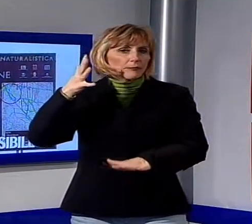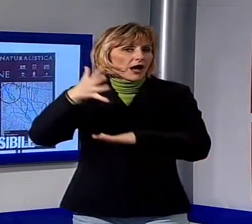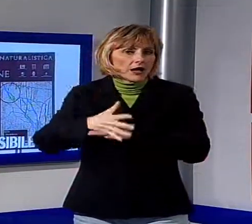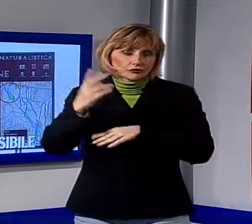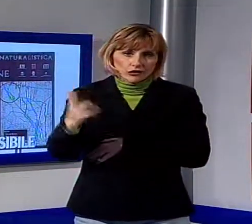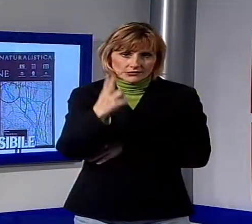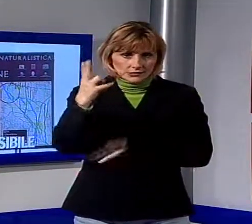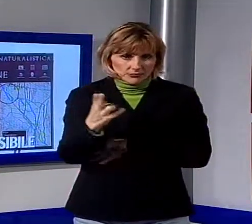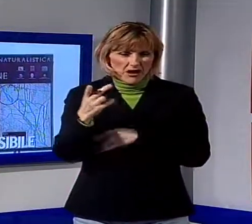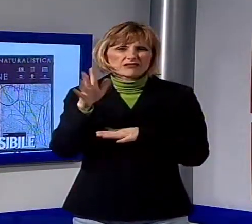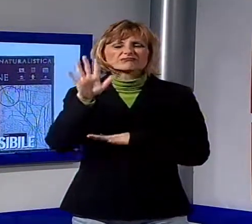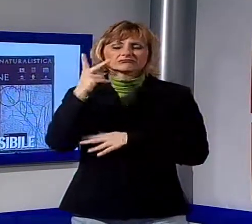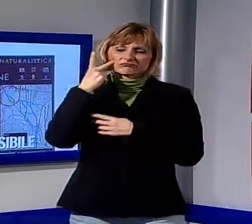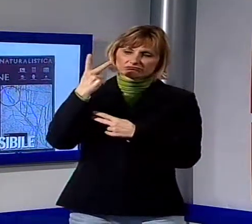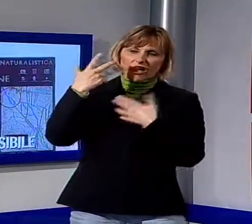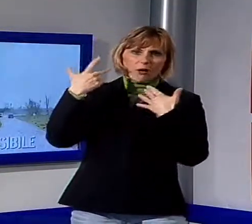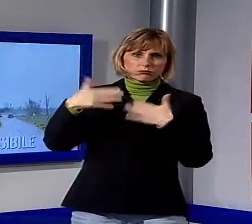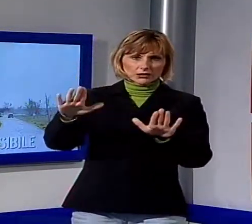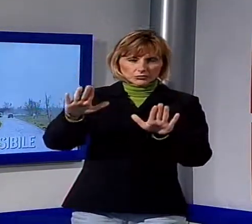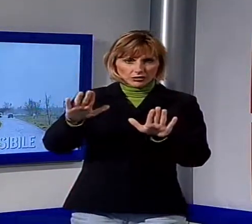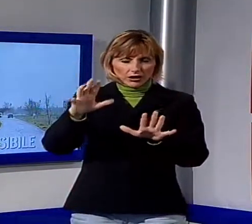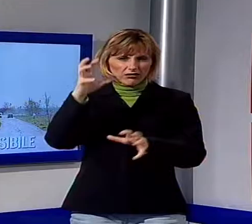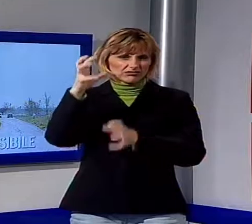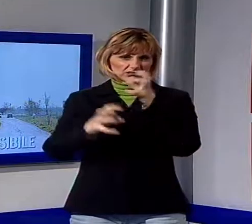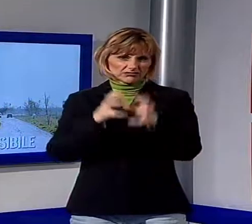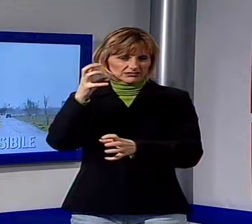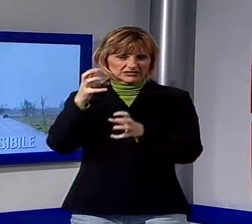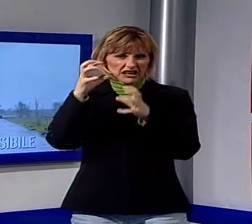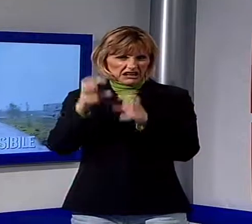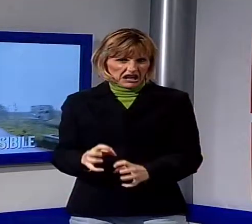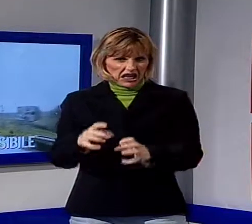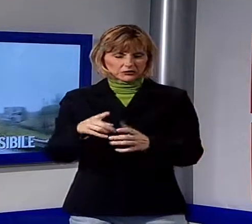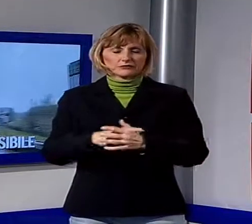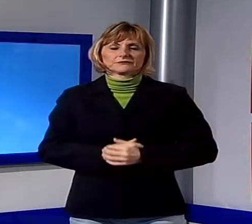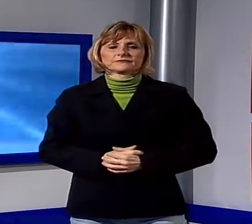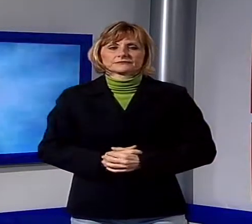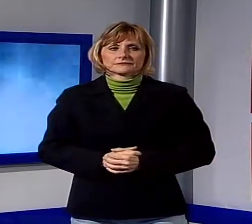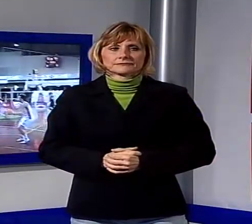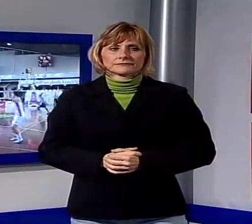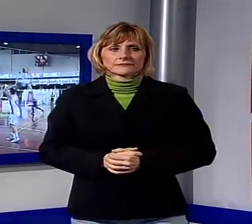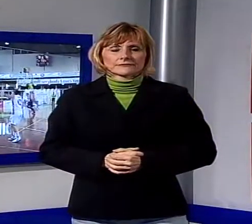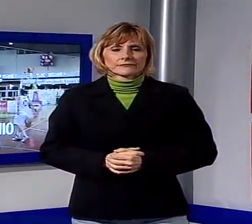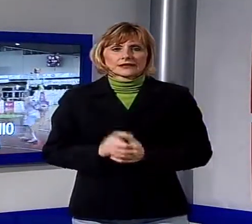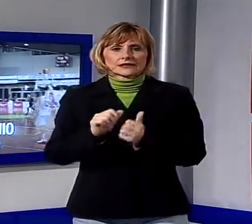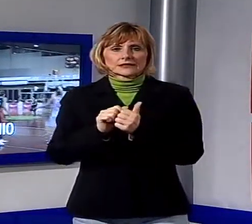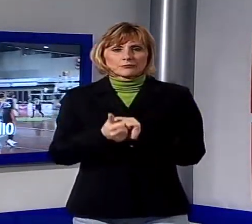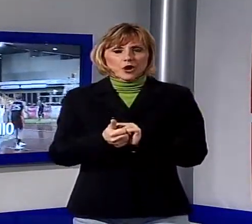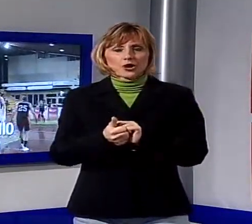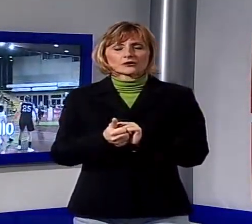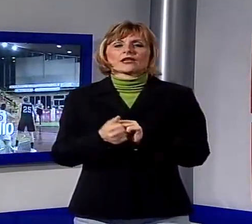abbandonata, caduta in uno stato di completo degrado. Lo sport alla fine vince Schio